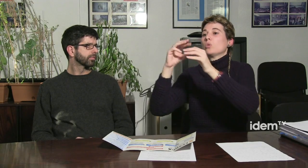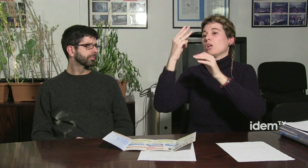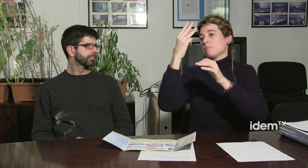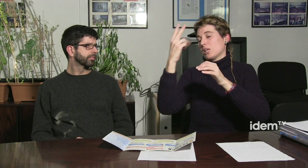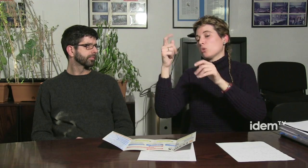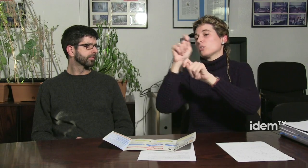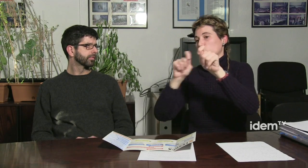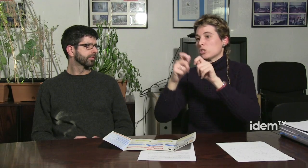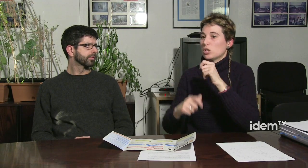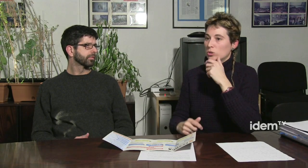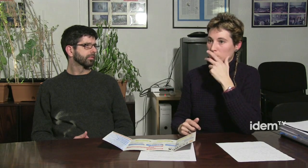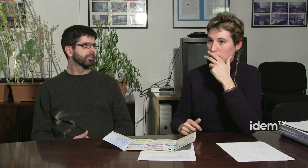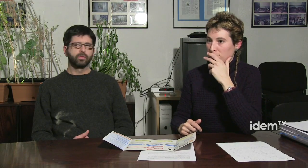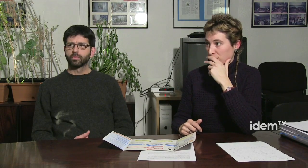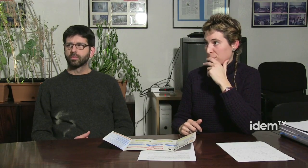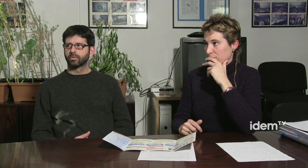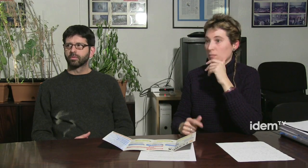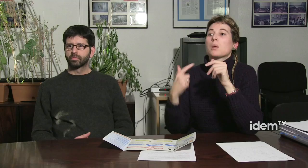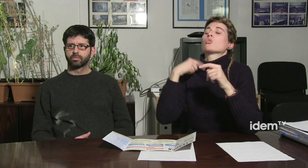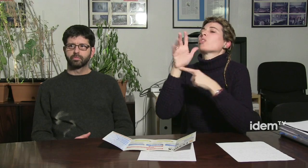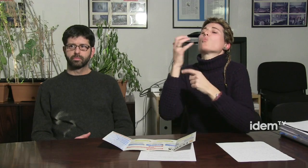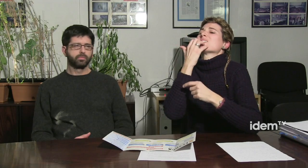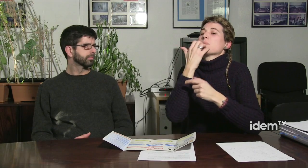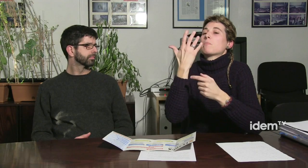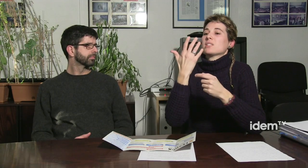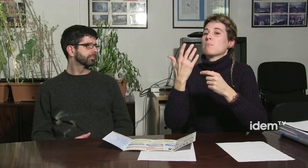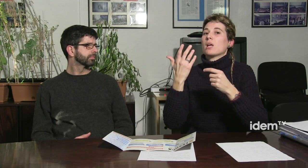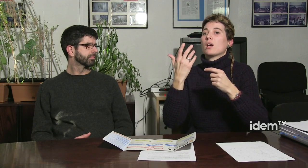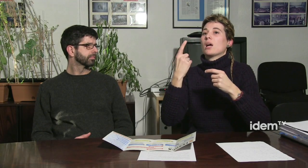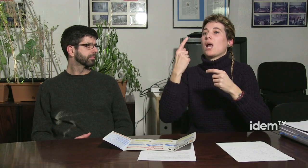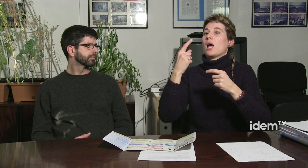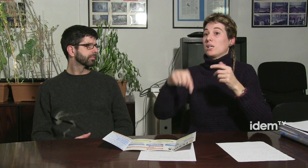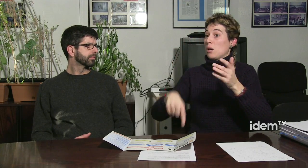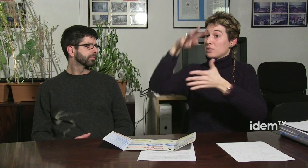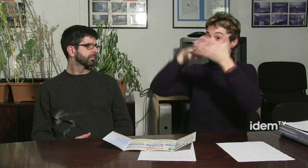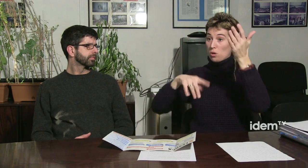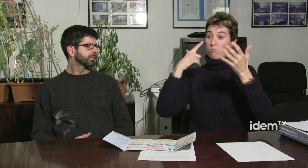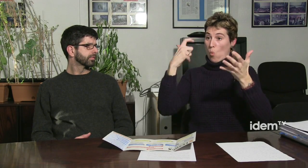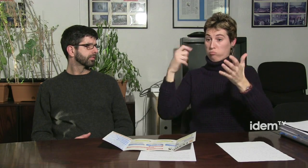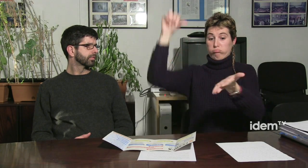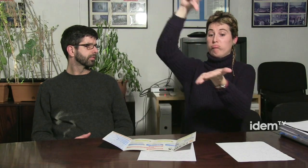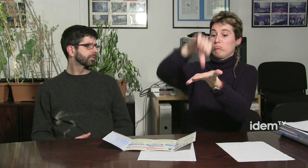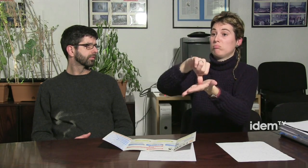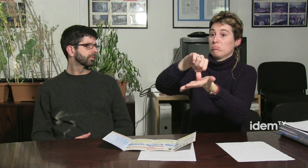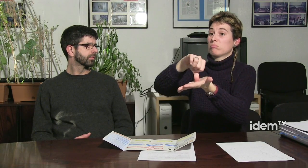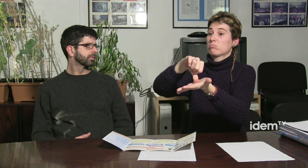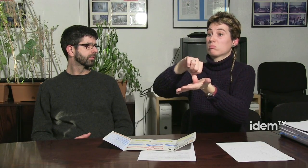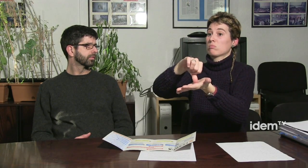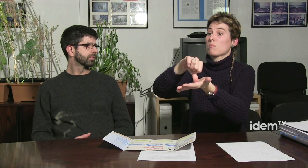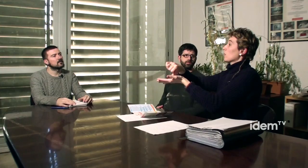totes estan unides en el que diem les 30, o representades en el que diem nosaltres 32 associacions. Clar, aquí Barcelona,